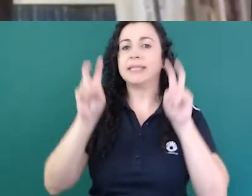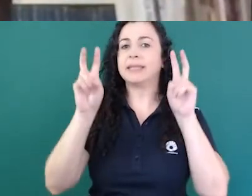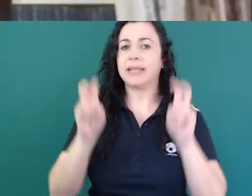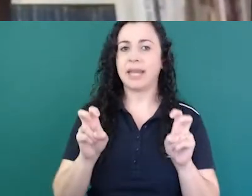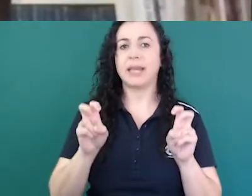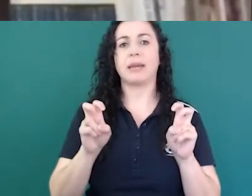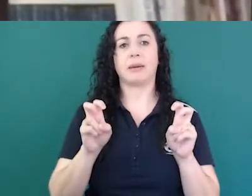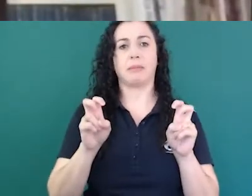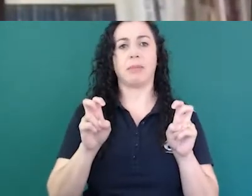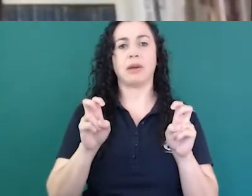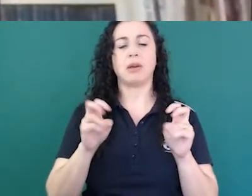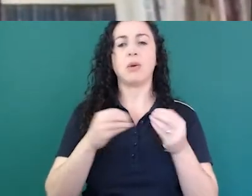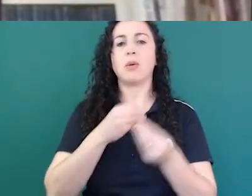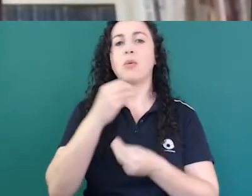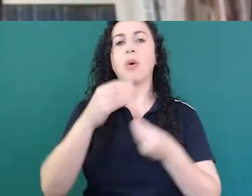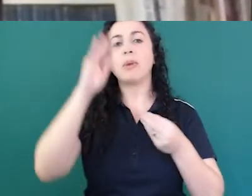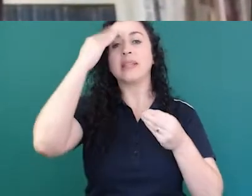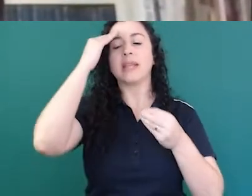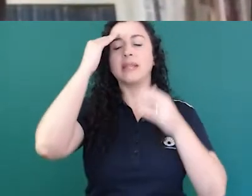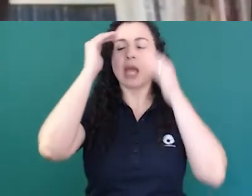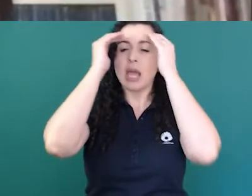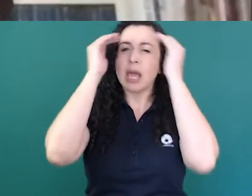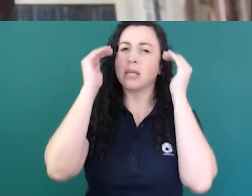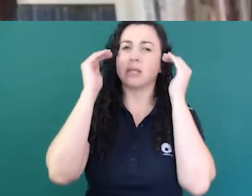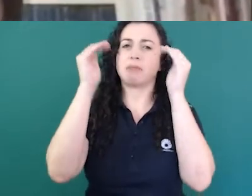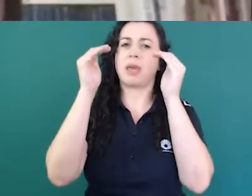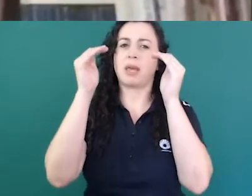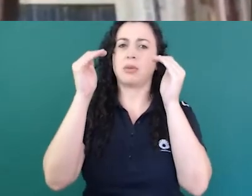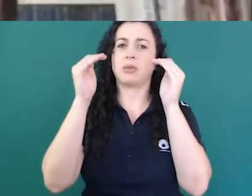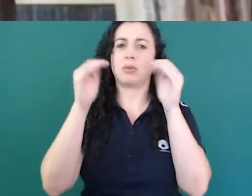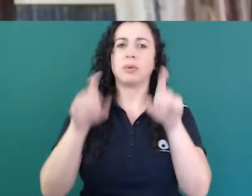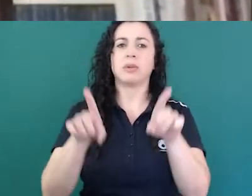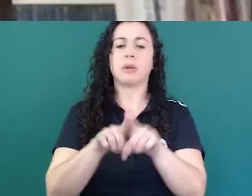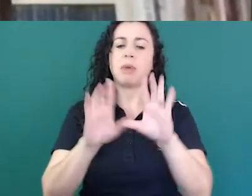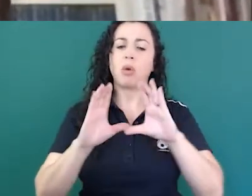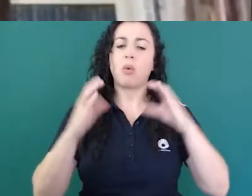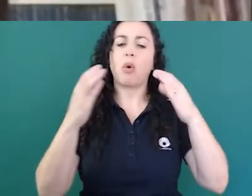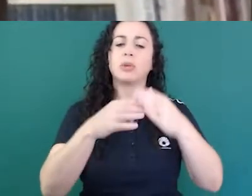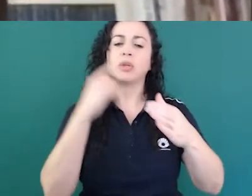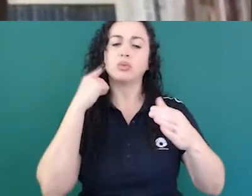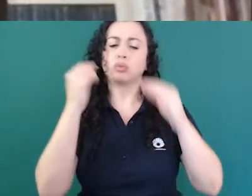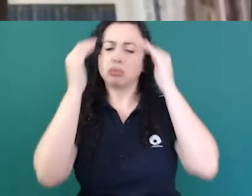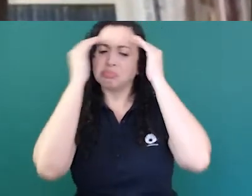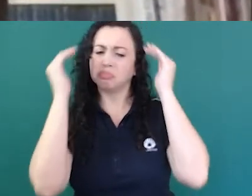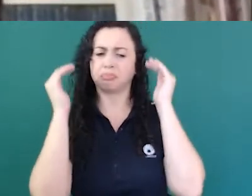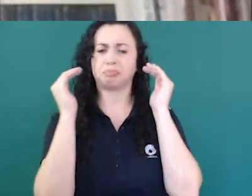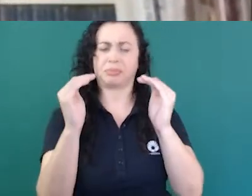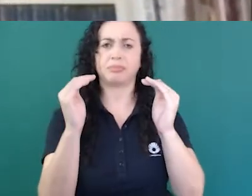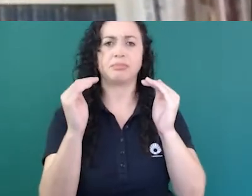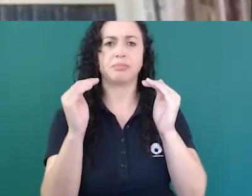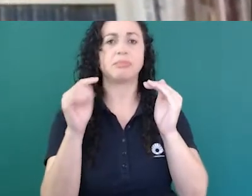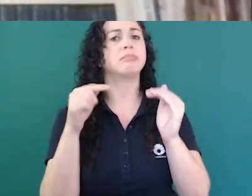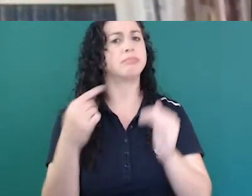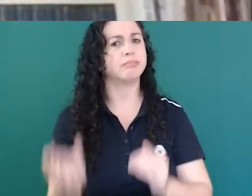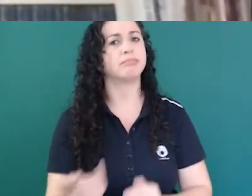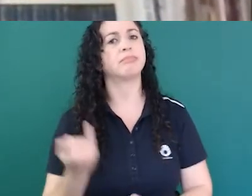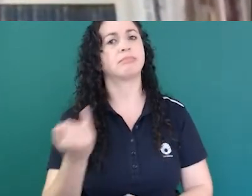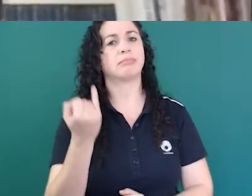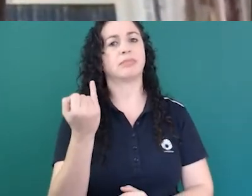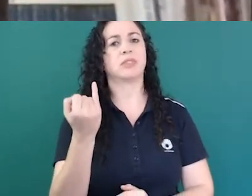inclusivamente uma comunidade de surdos nesse caso diz respeito diretamente ao projeto de direitos